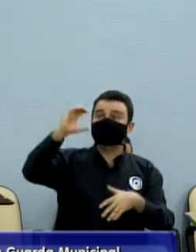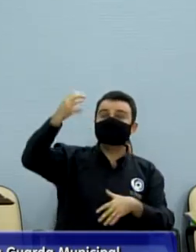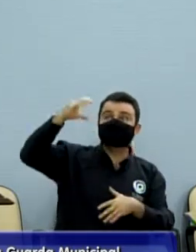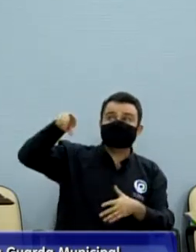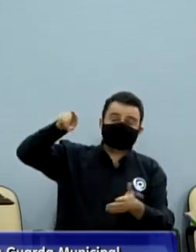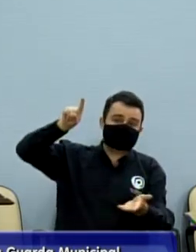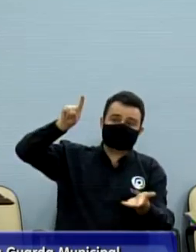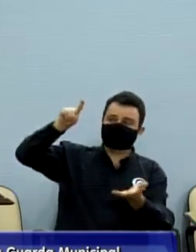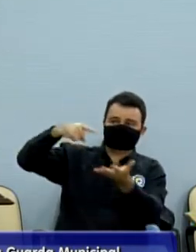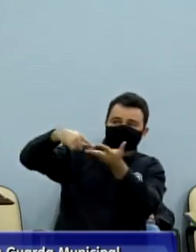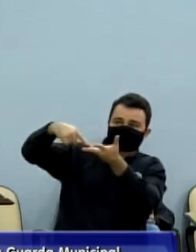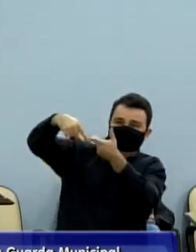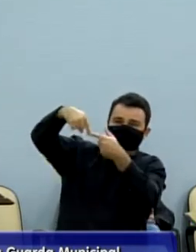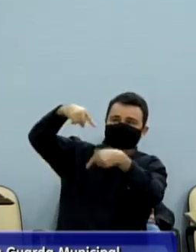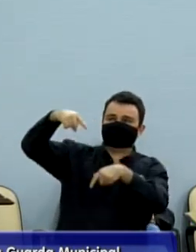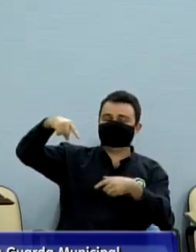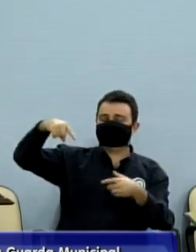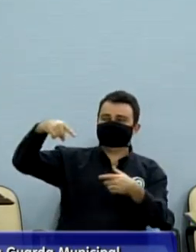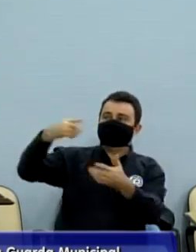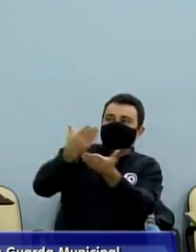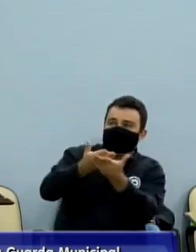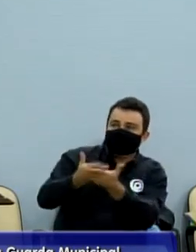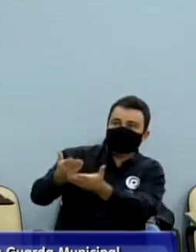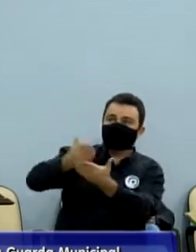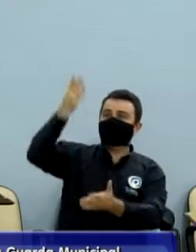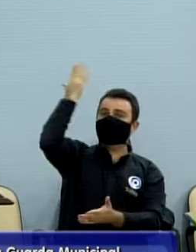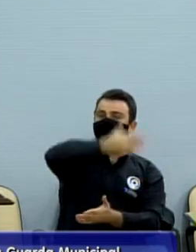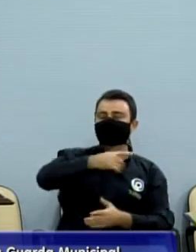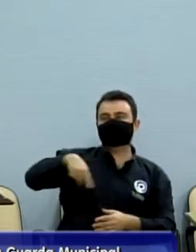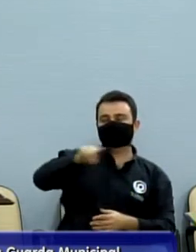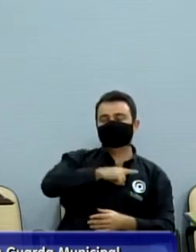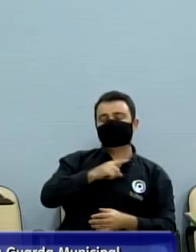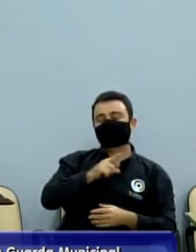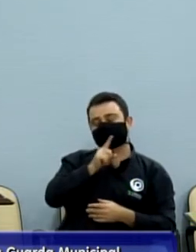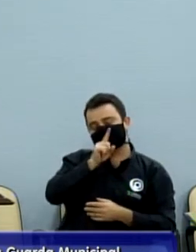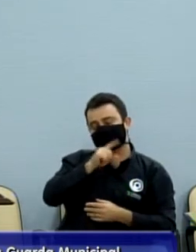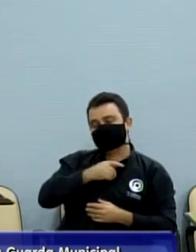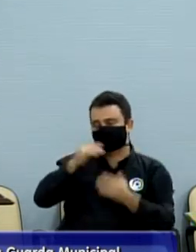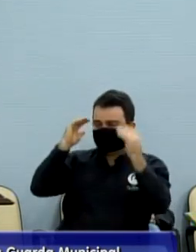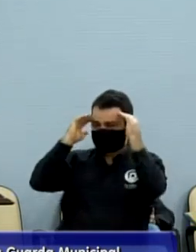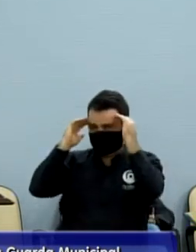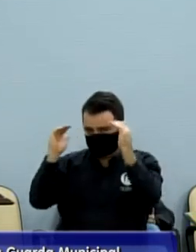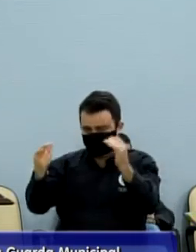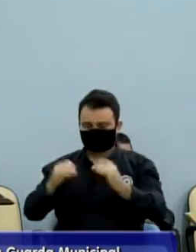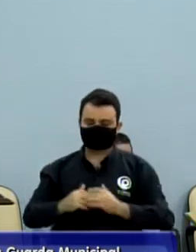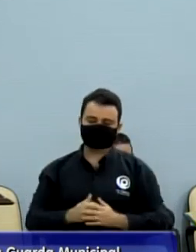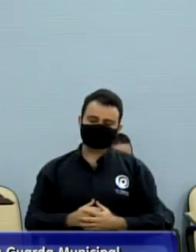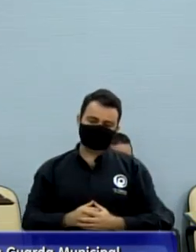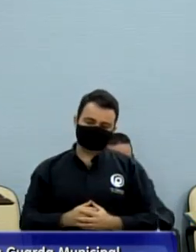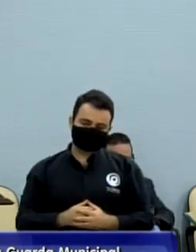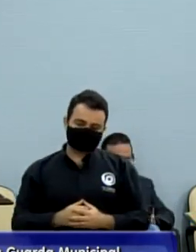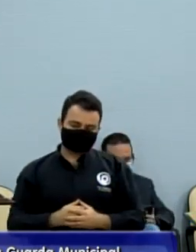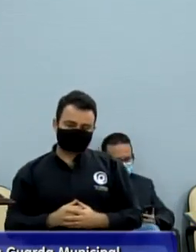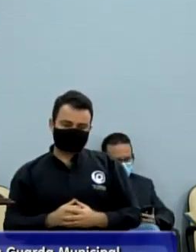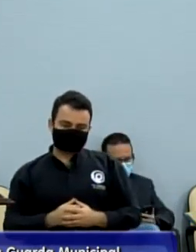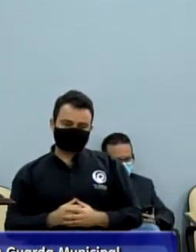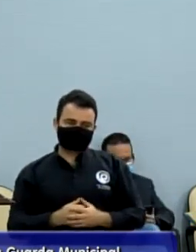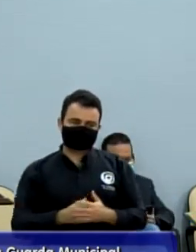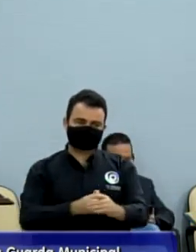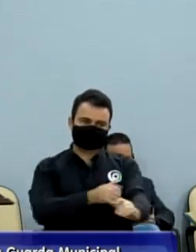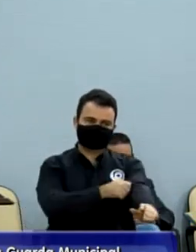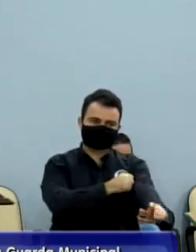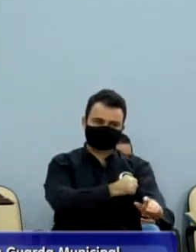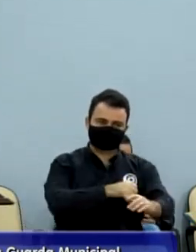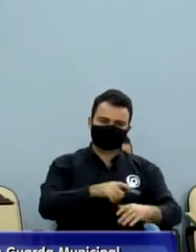fugir disso. Então, nessa nova edição do Comida de Boteco, mais uma vez, o Bar do Cidinho, que nos representou lá no Rio de Janeiro,